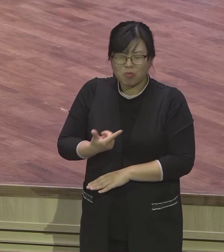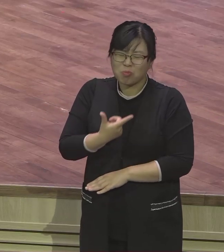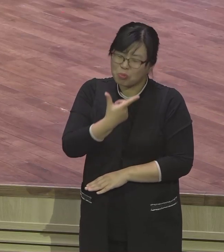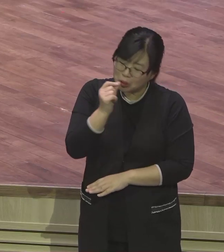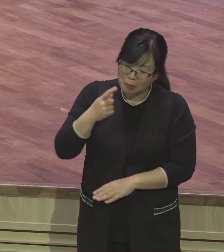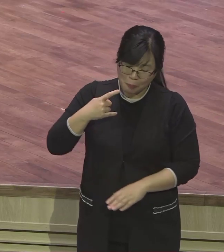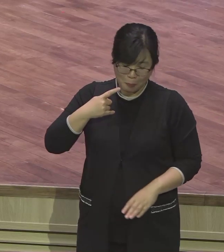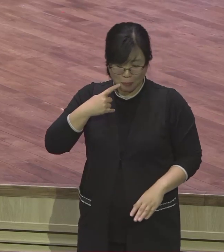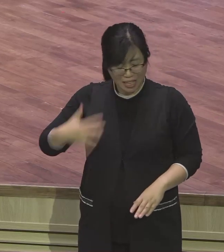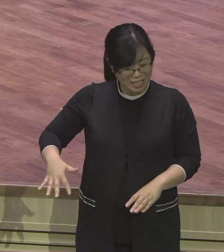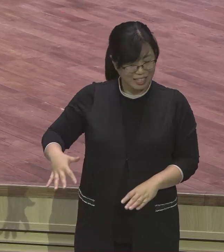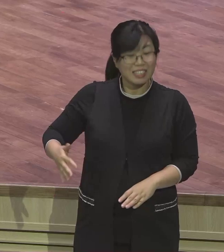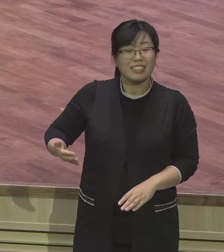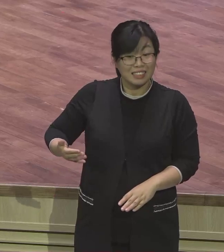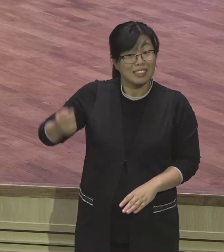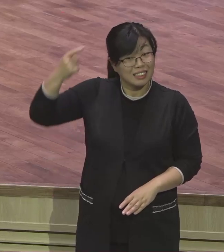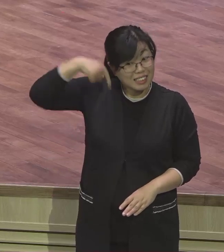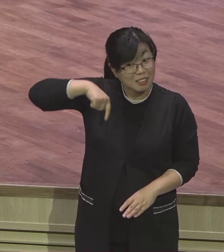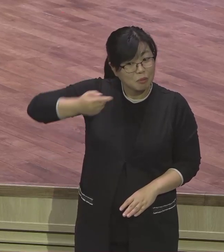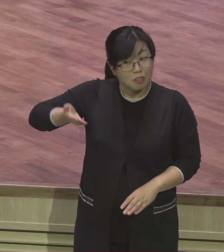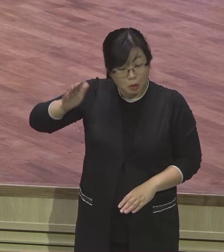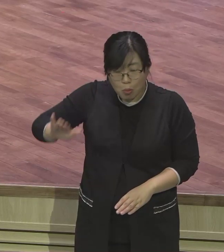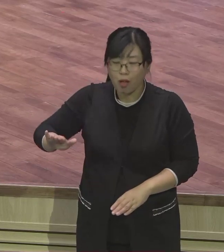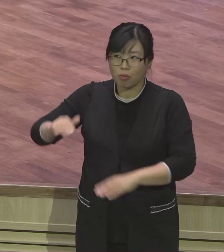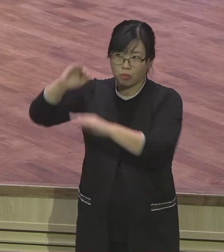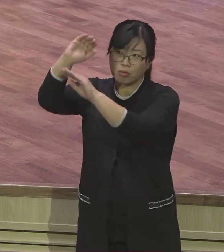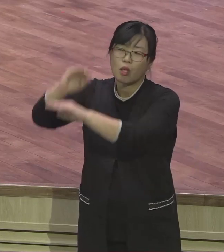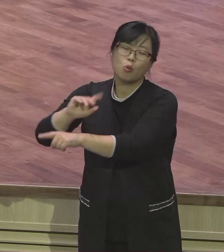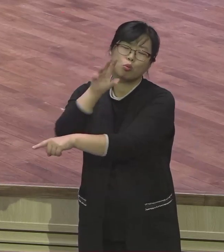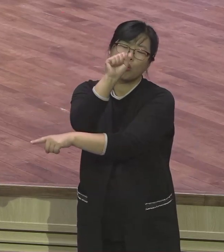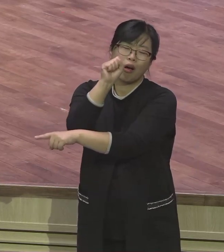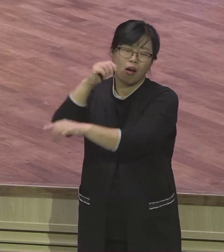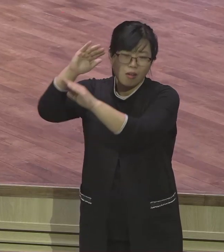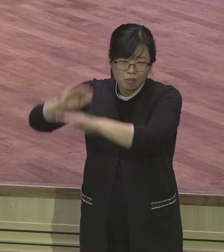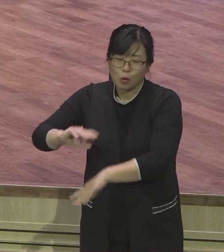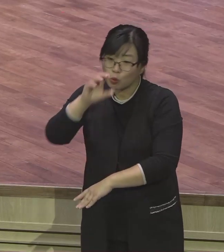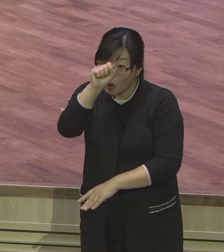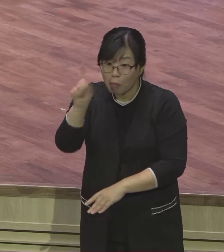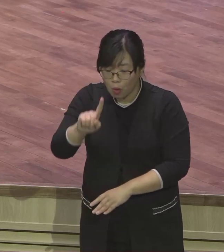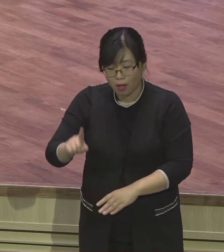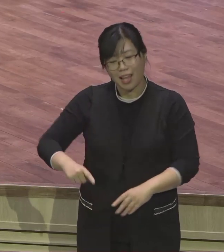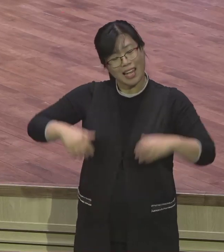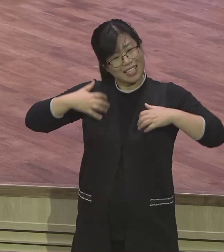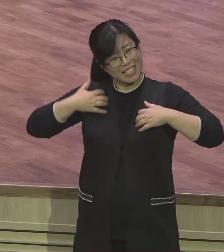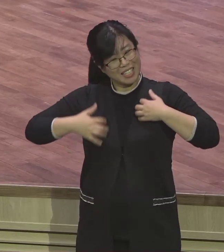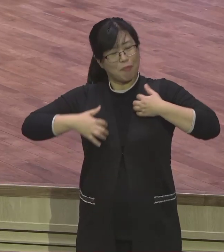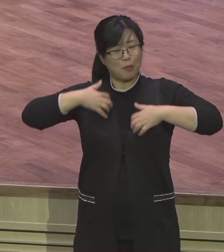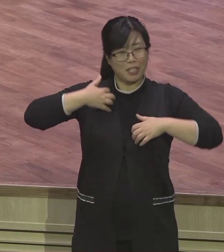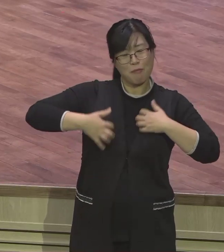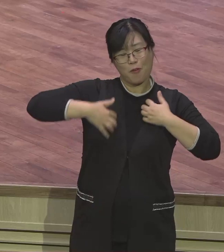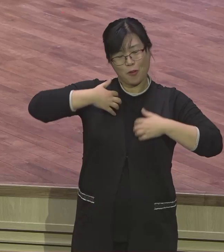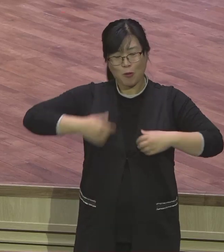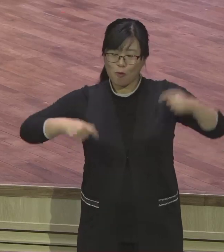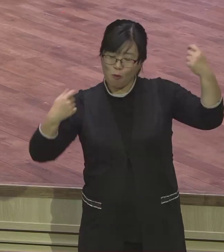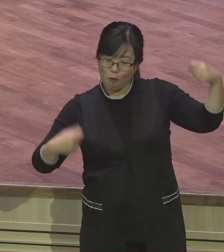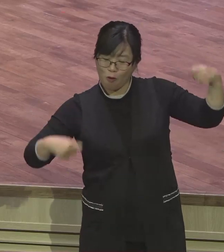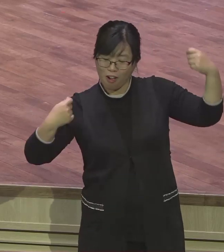어떻든 기쁨으로 뭐요? 춤추게 한다. 기쁨으로 춤추게 한다. 뛰놀게 한다.